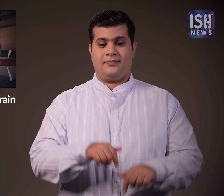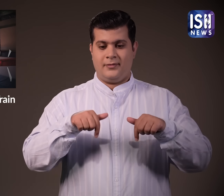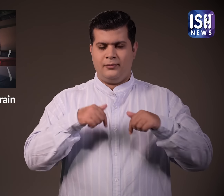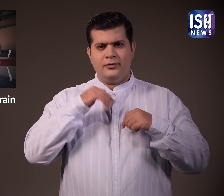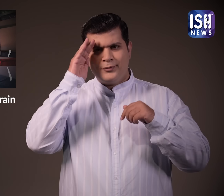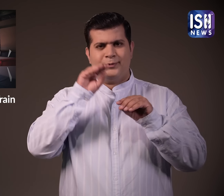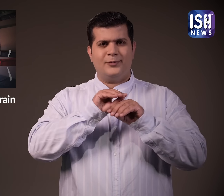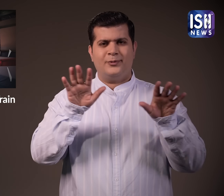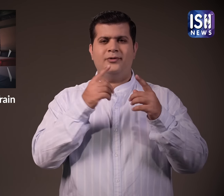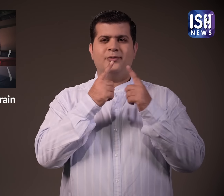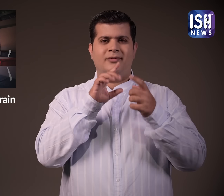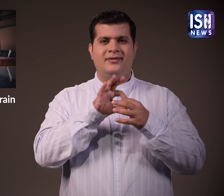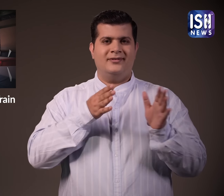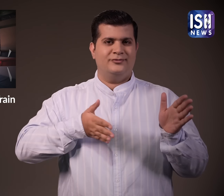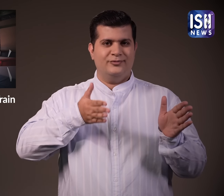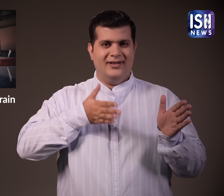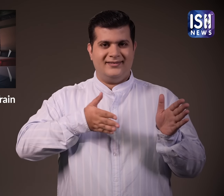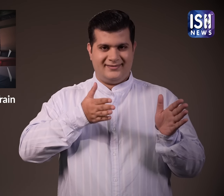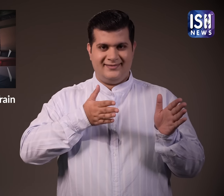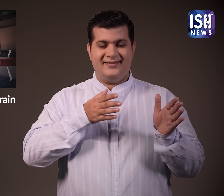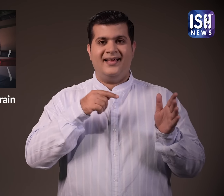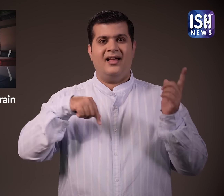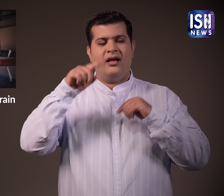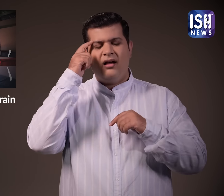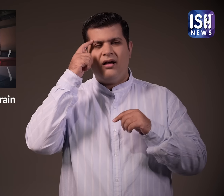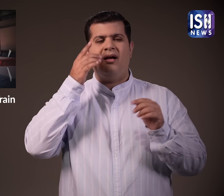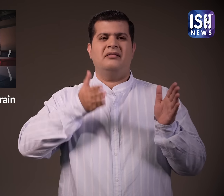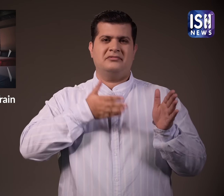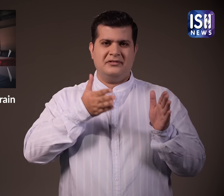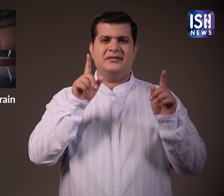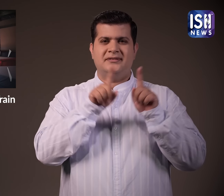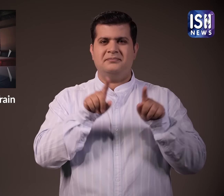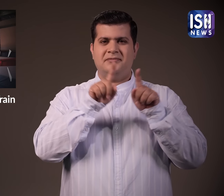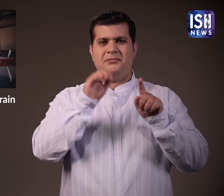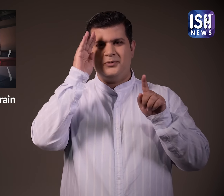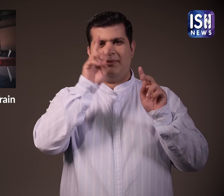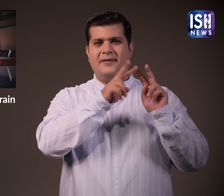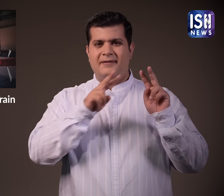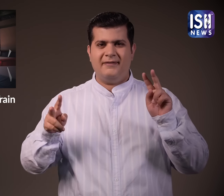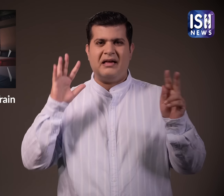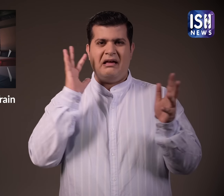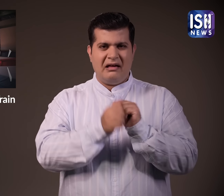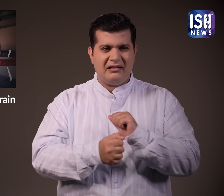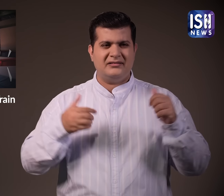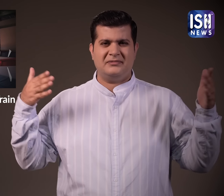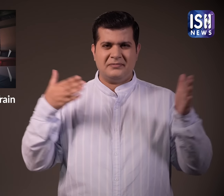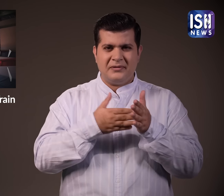आज मैं आपको ट्रेन के बारे में बताने जा रहा हूँ, कई लोग सोच रहे होंगे कि मैं किसी अन्यतेन दुरगटना के बारे में बात करूँगा,